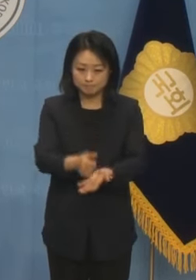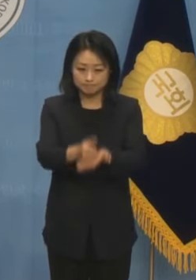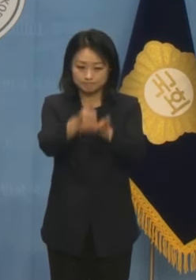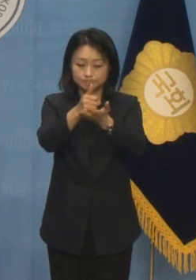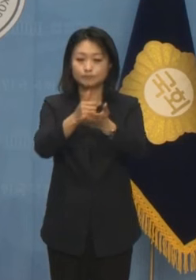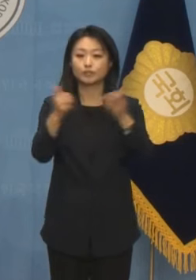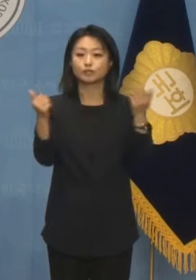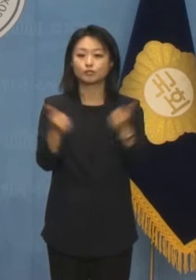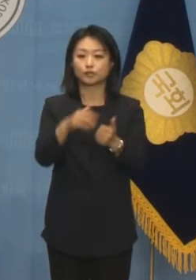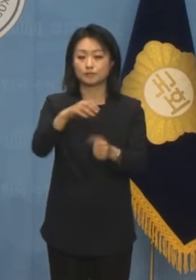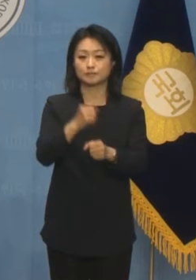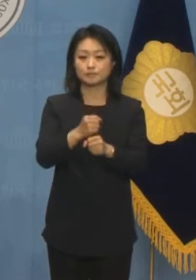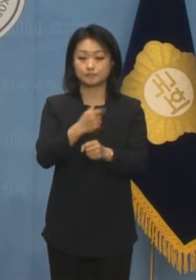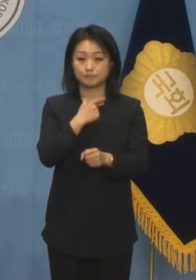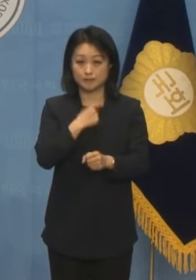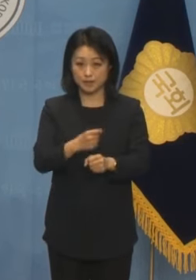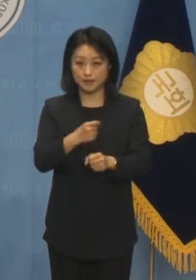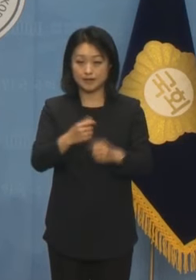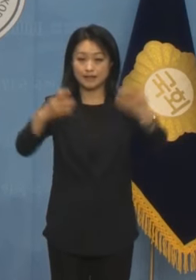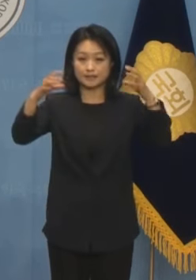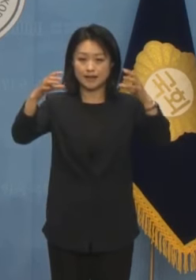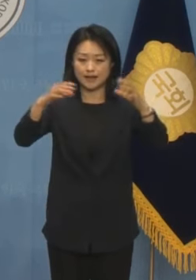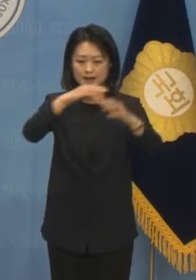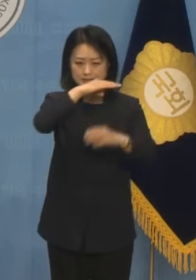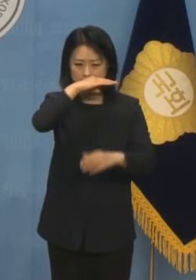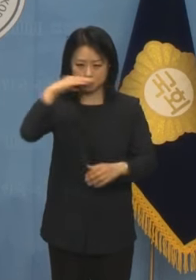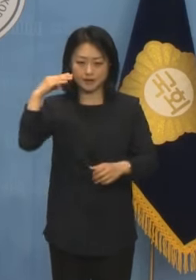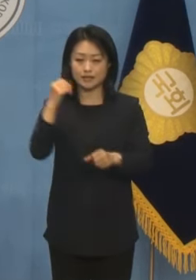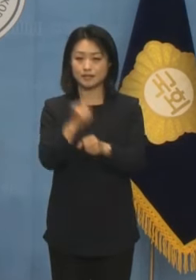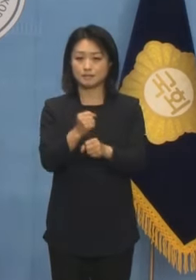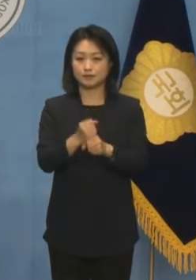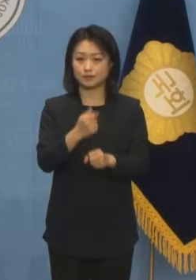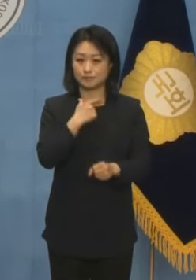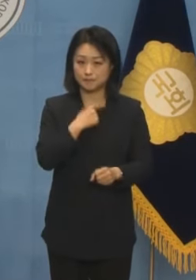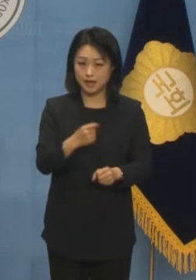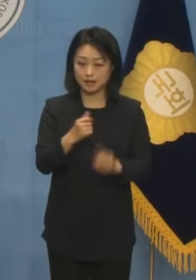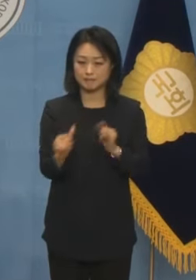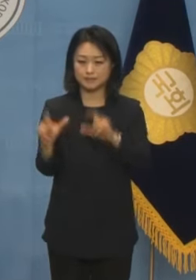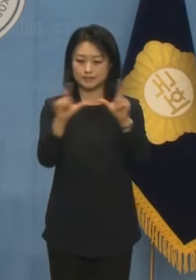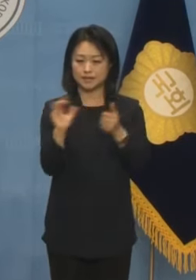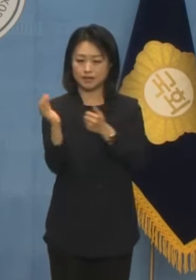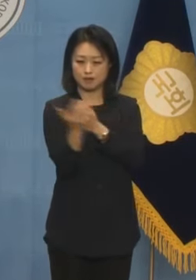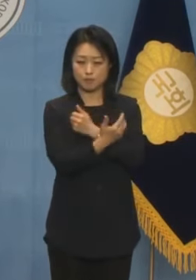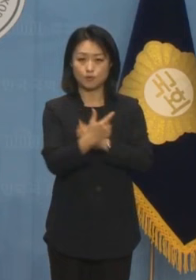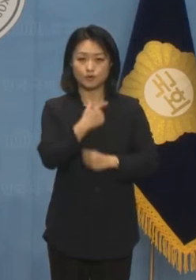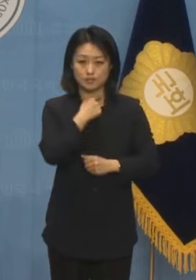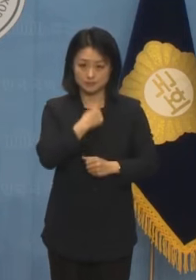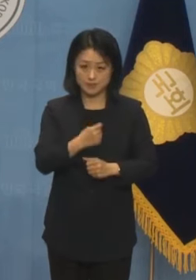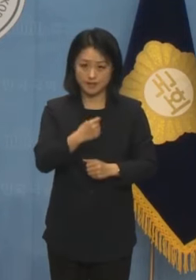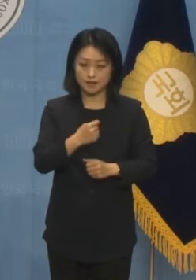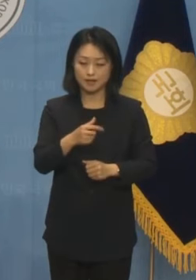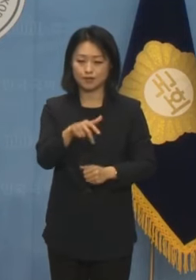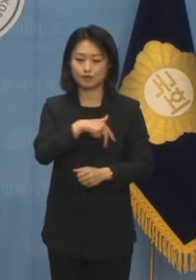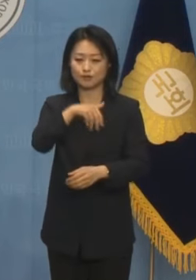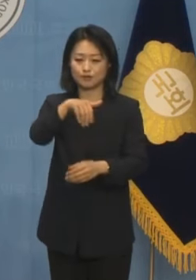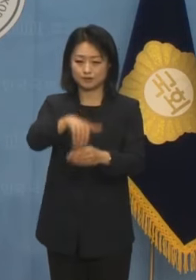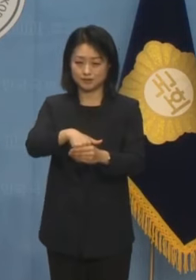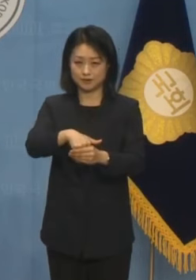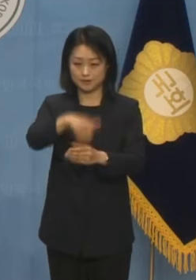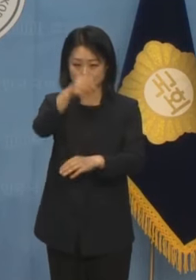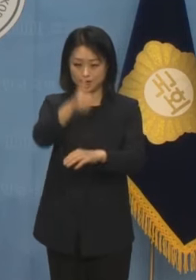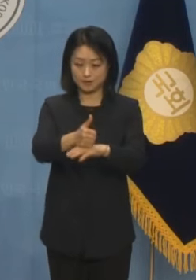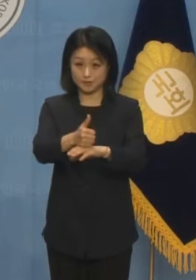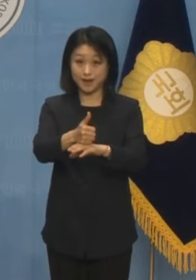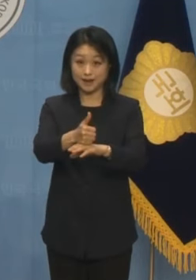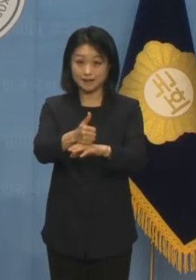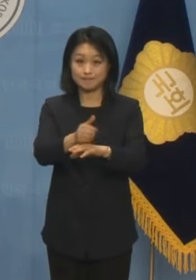총선 민심은 나라를 나라답게 해달라, 민생을 지켜달라는 것이었습니다. 민주주의와 국협